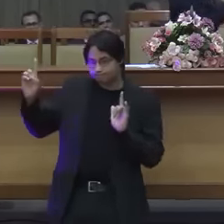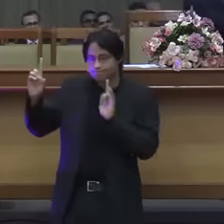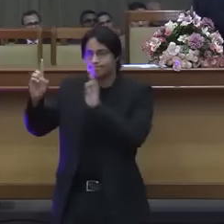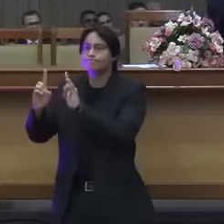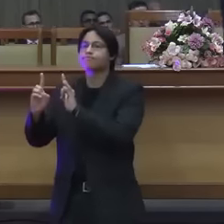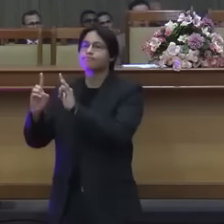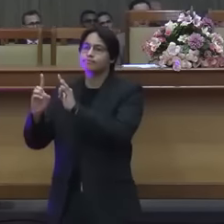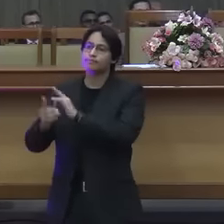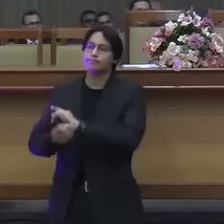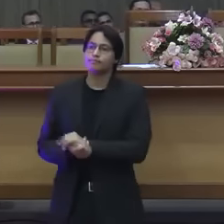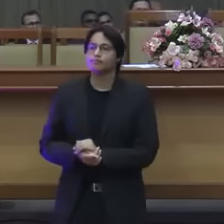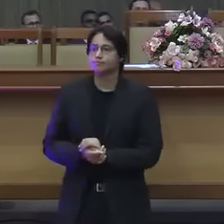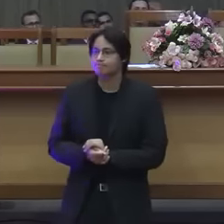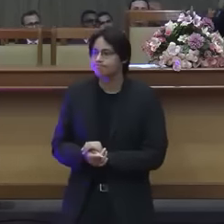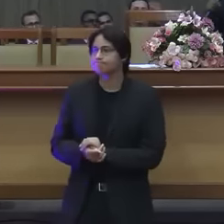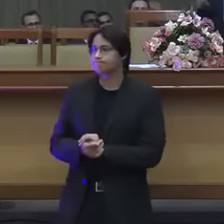o teu